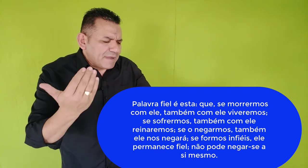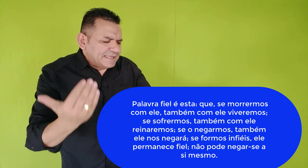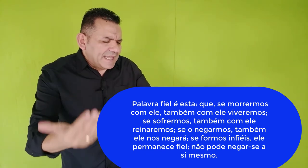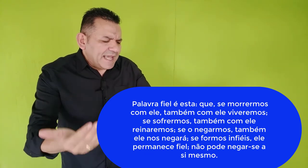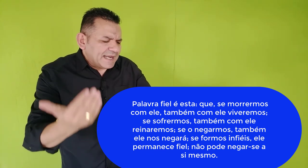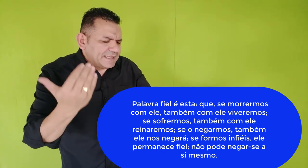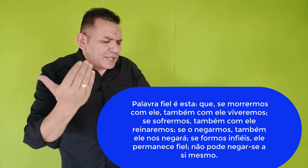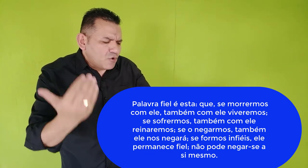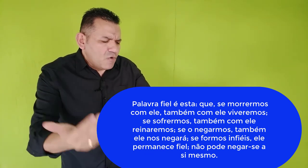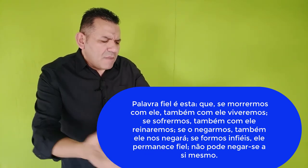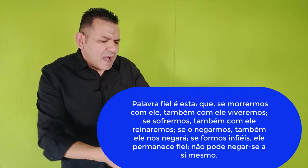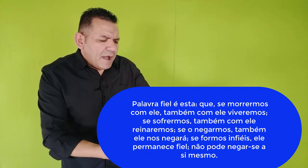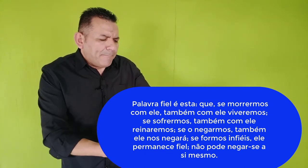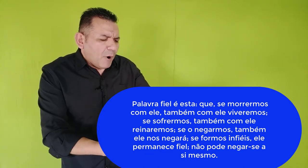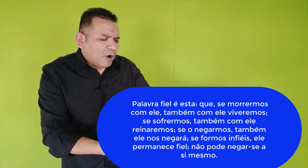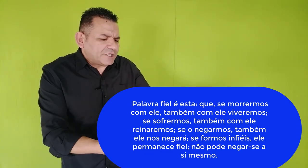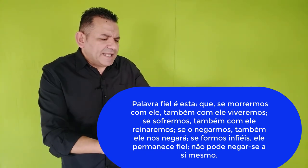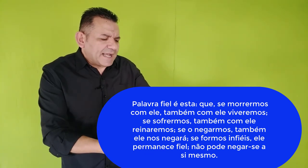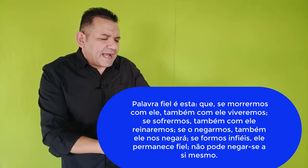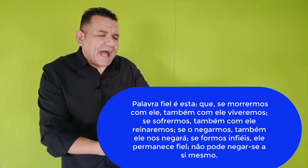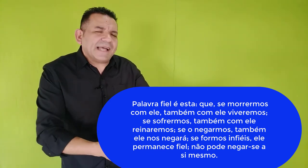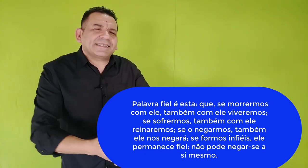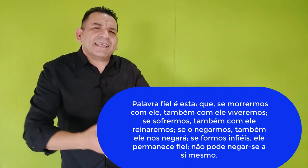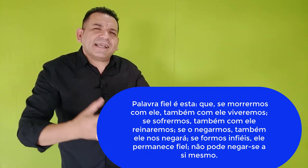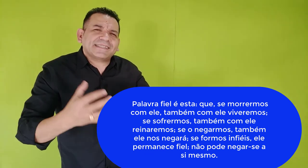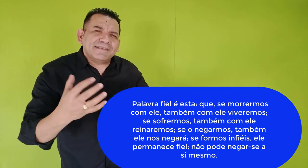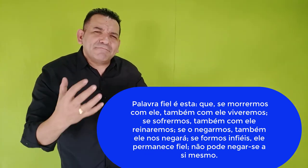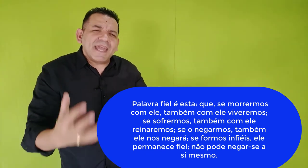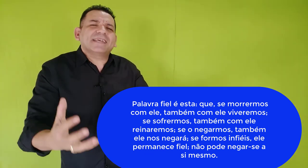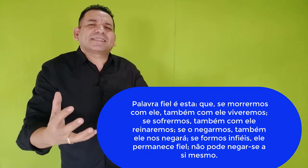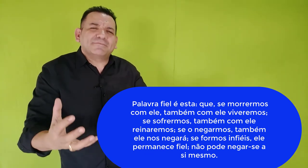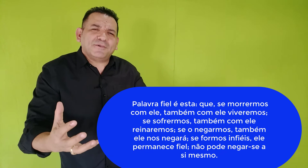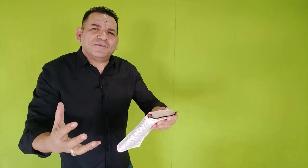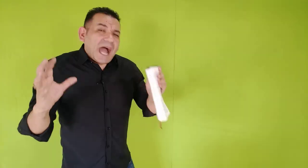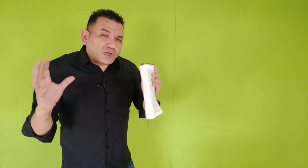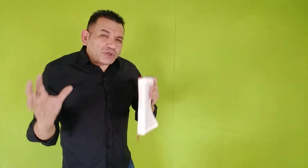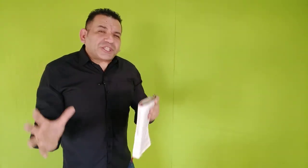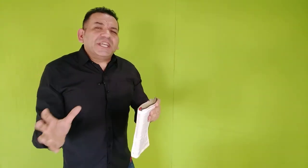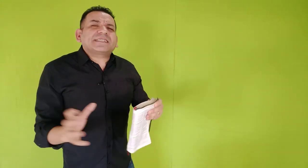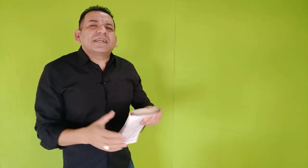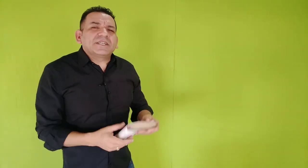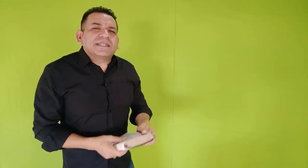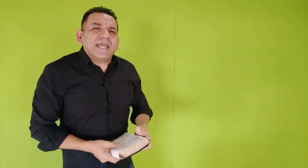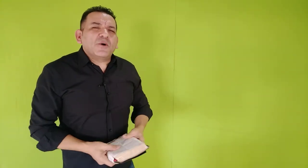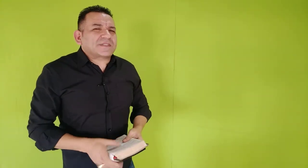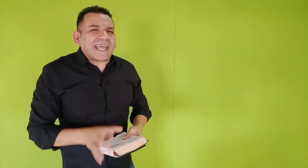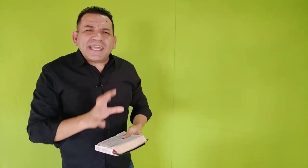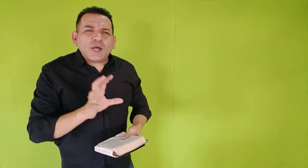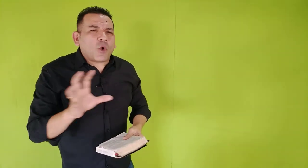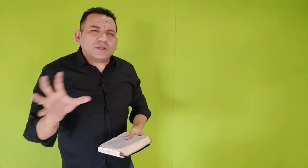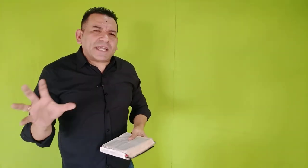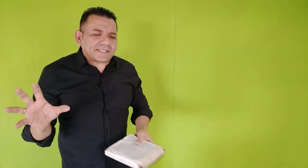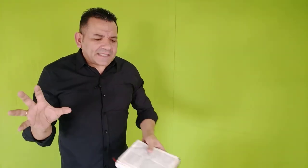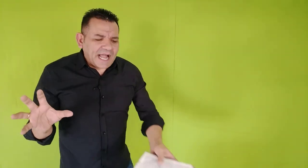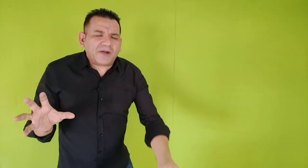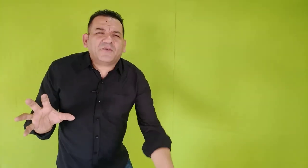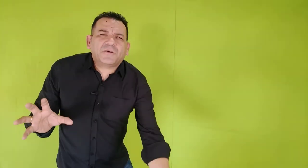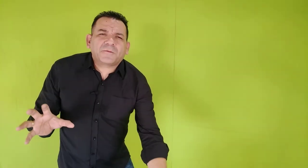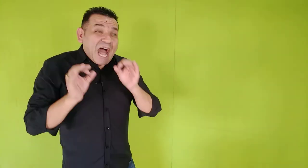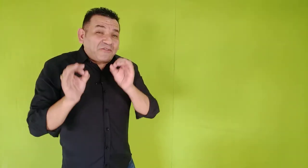maneira nenhuma pode negar-se a si mesmo. A justiça de Deus é incontestável. A